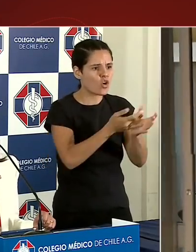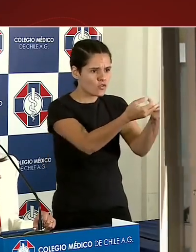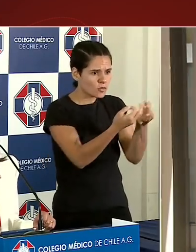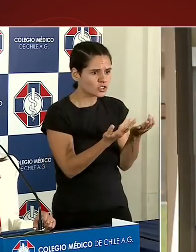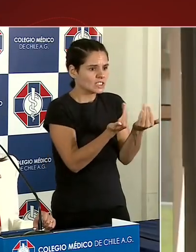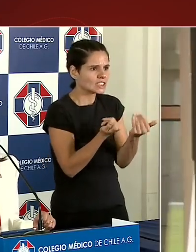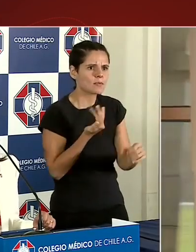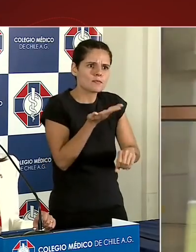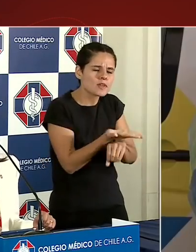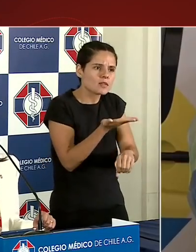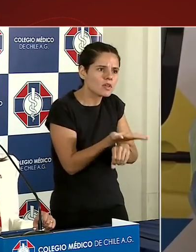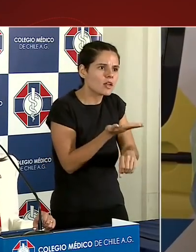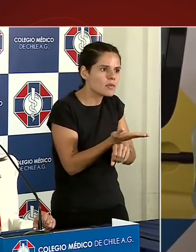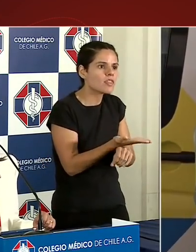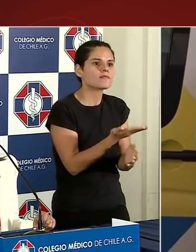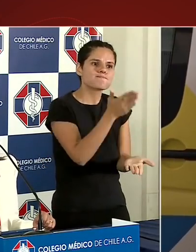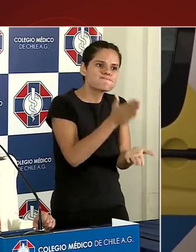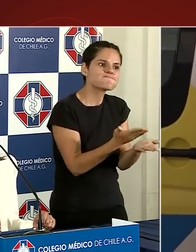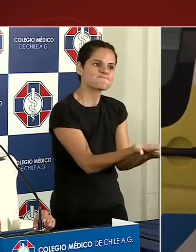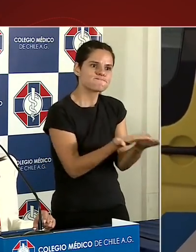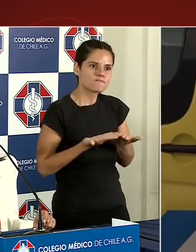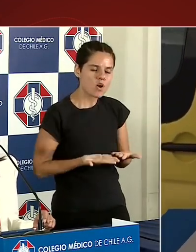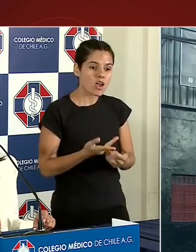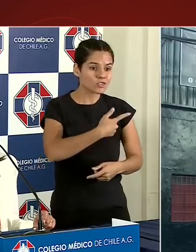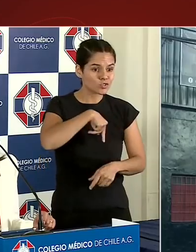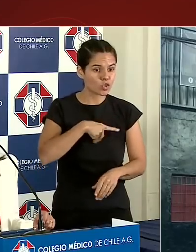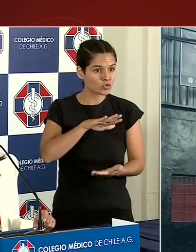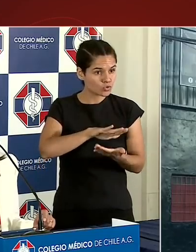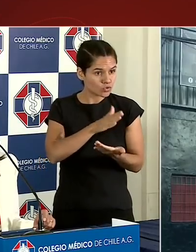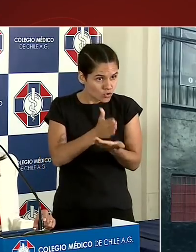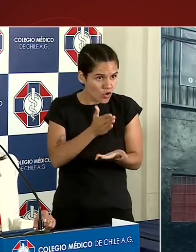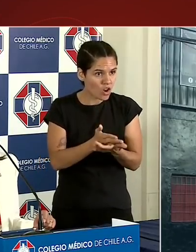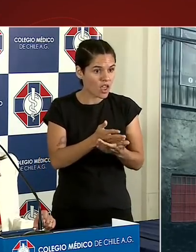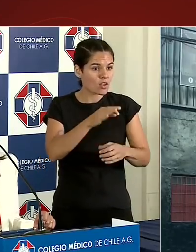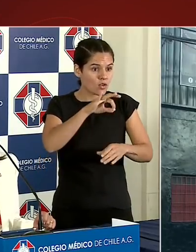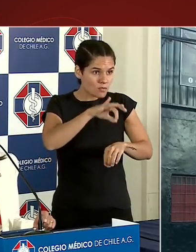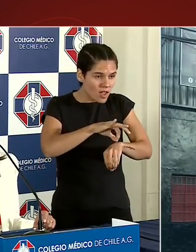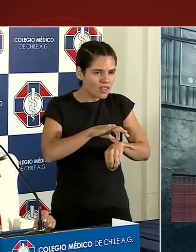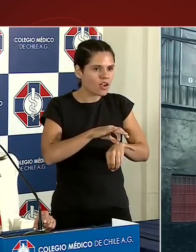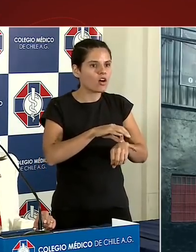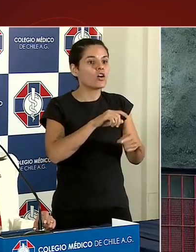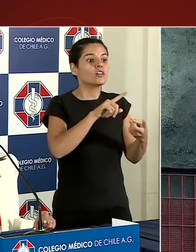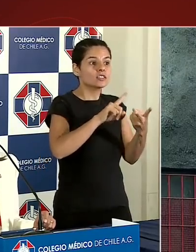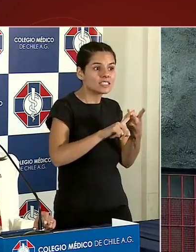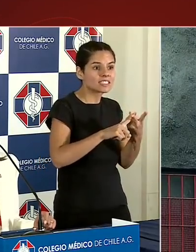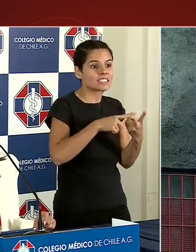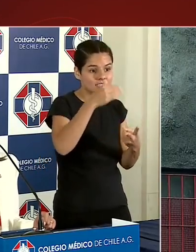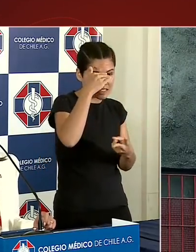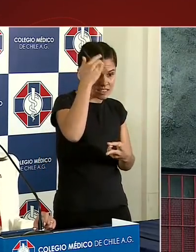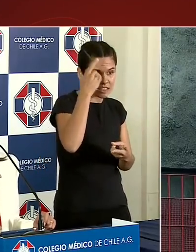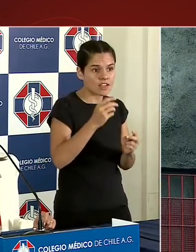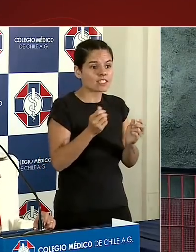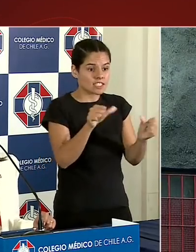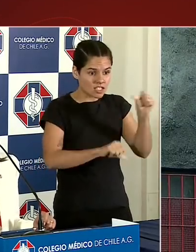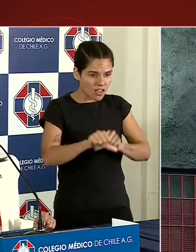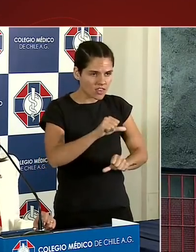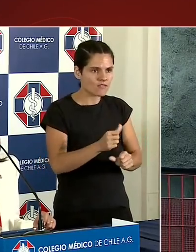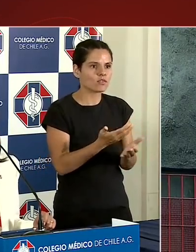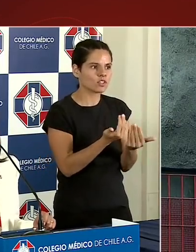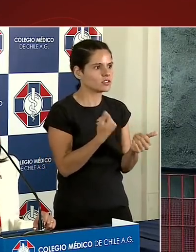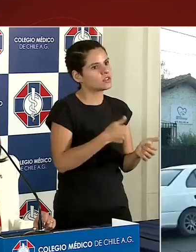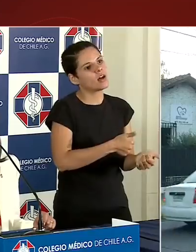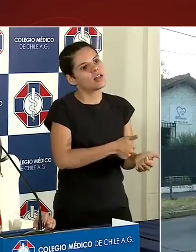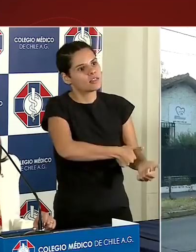de forma reiterada, no solo para el Colegio Médico, sino para toda la comunidad científica que espera colaborar con este desafío